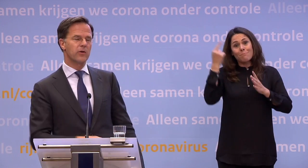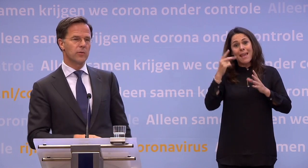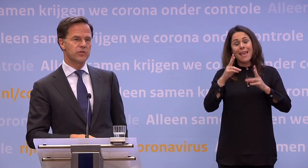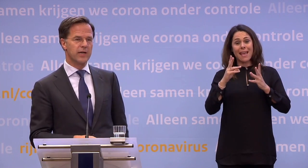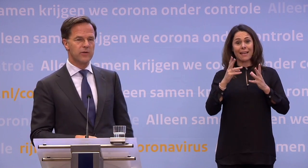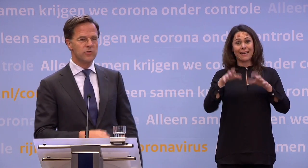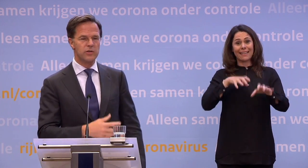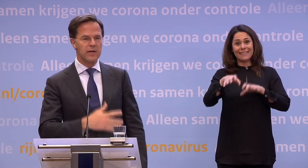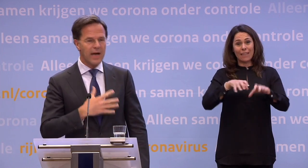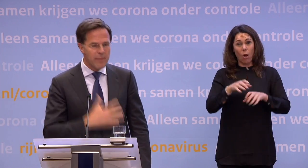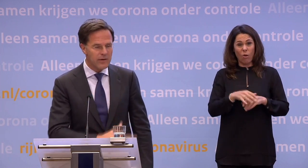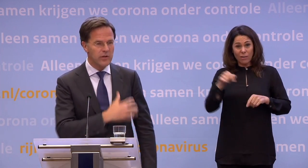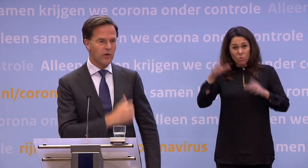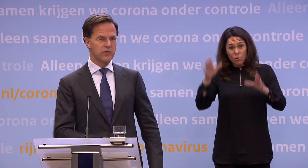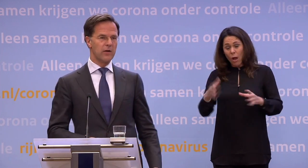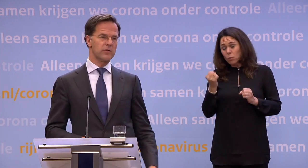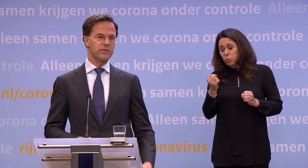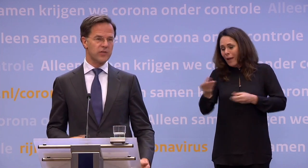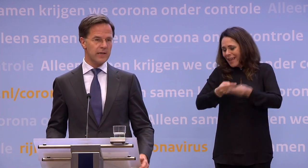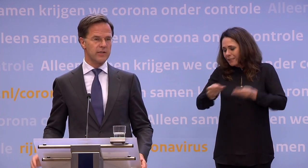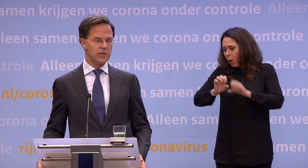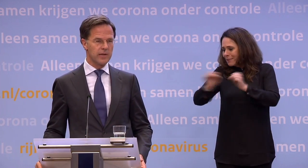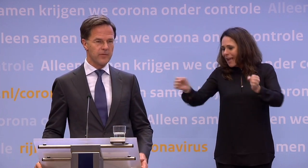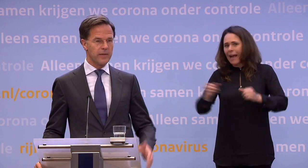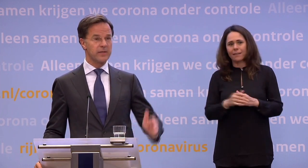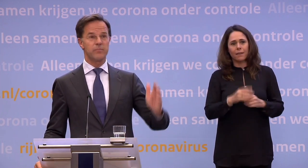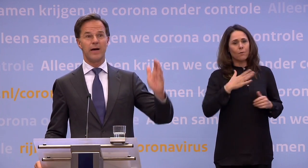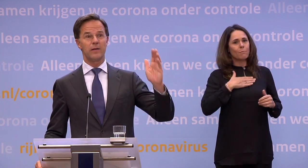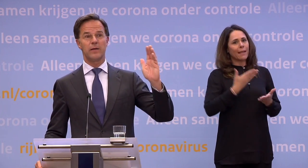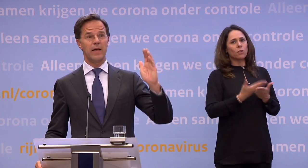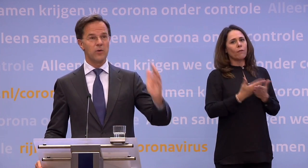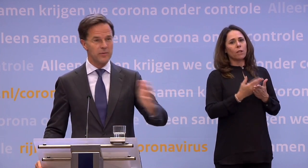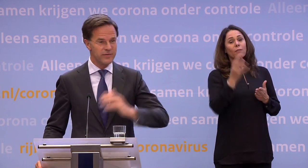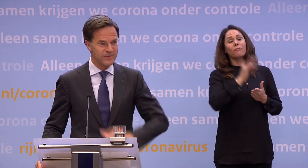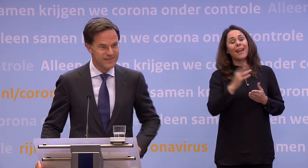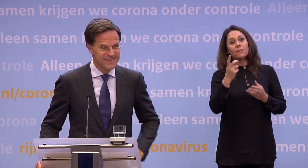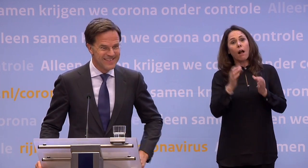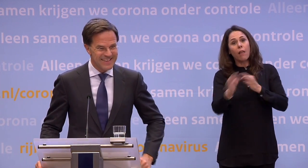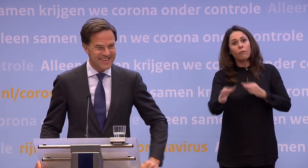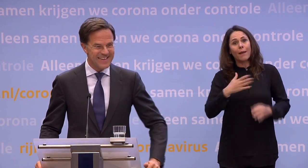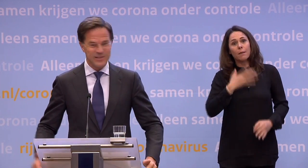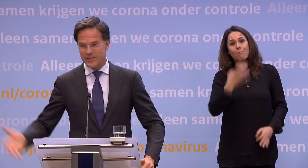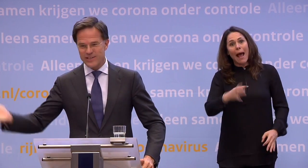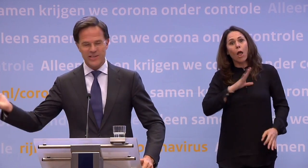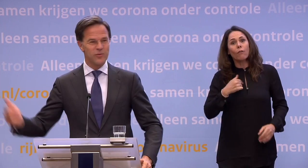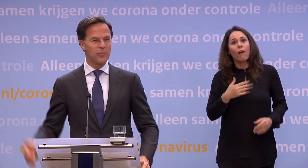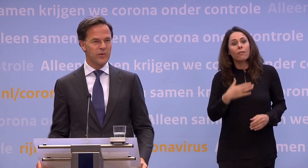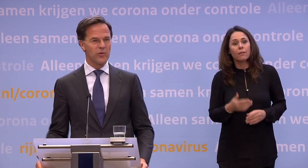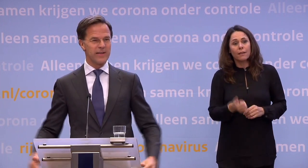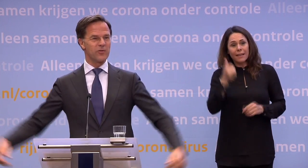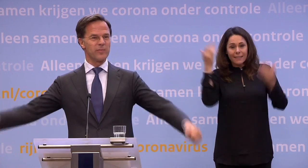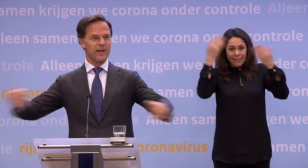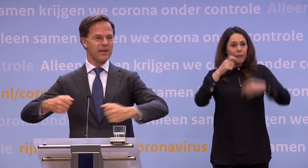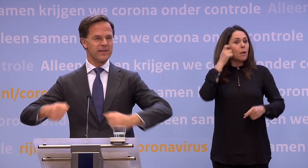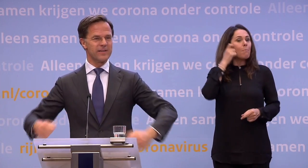enorme economische schade. Dus ga mij nog niet overtuigen dat het verschrikkelijk is, die anderhalve meter. Ik baal enorm daarvan. En iedereen, gisteravond komt